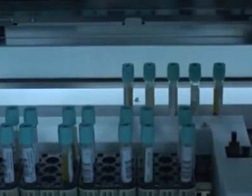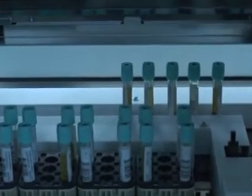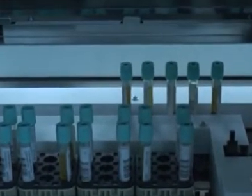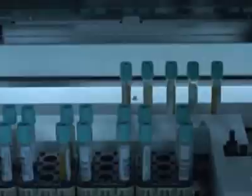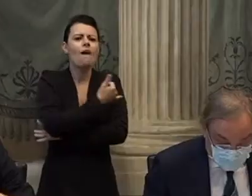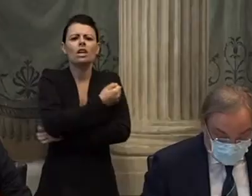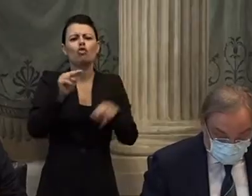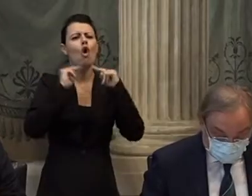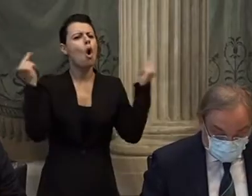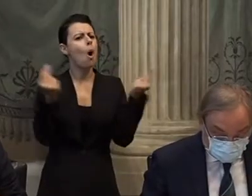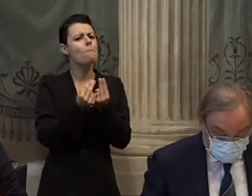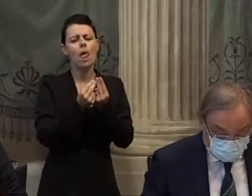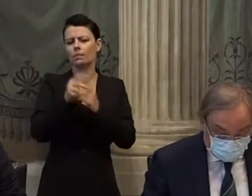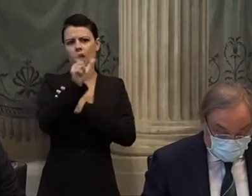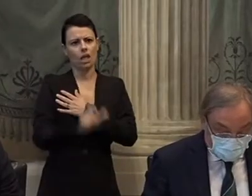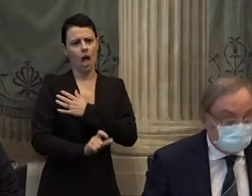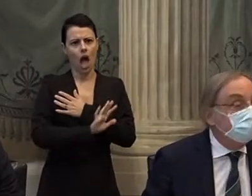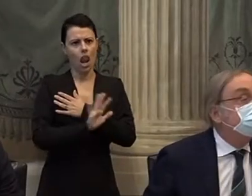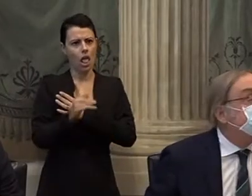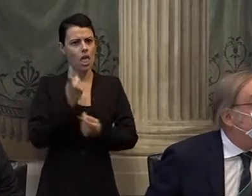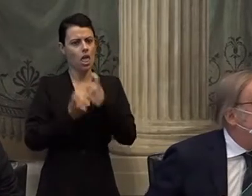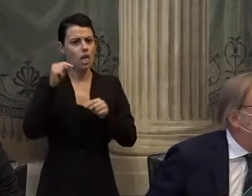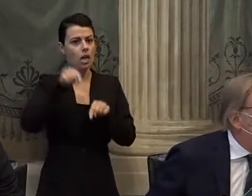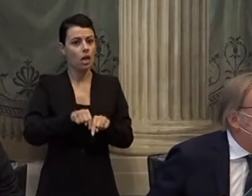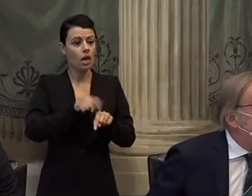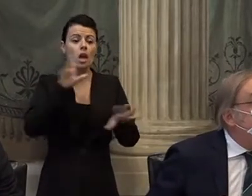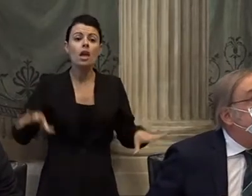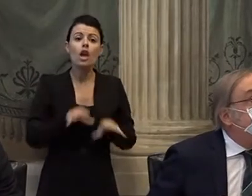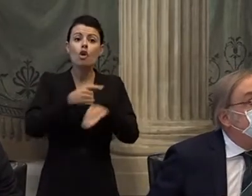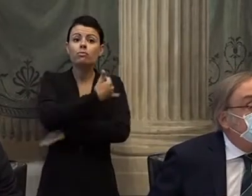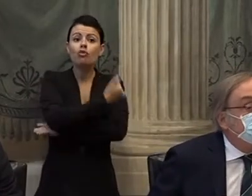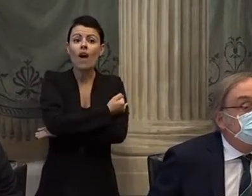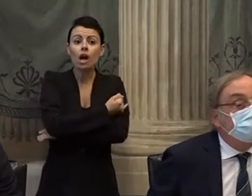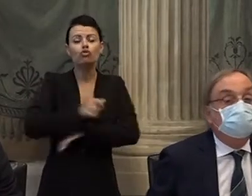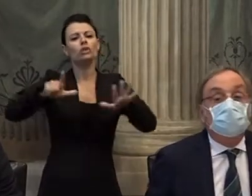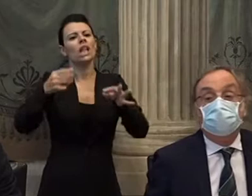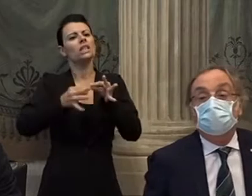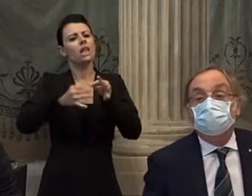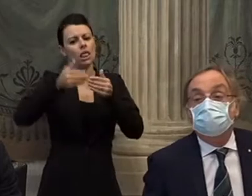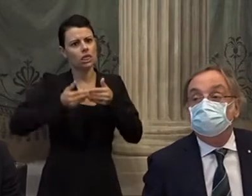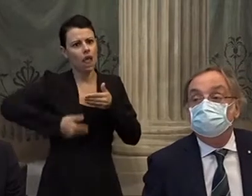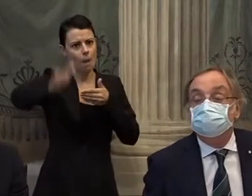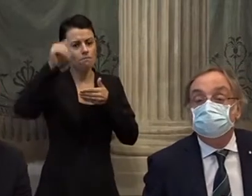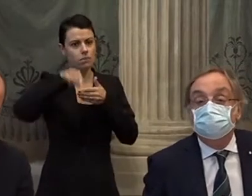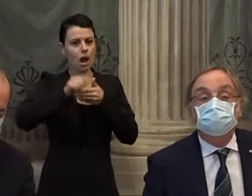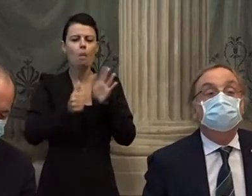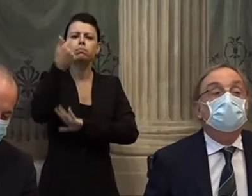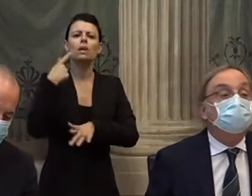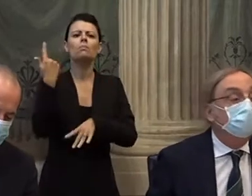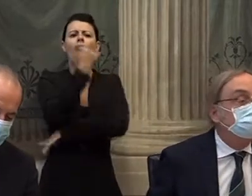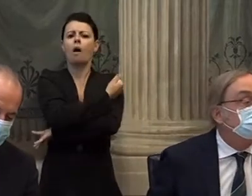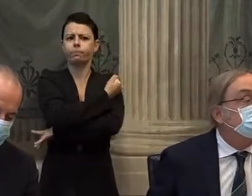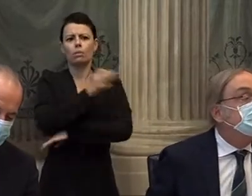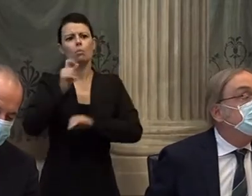prossima settimana. Questo vaccino inizierà il 7 settembre, avremo la prima somministrazione,